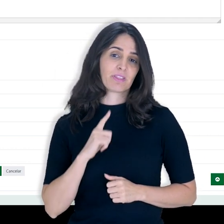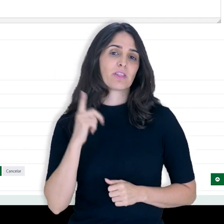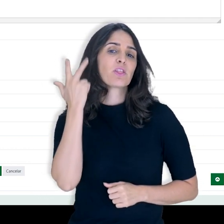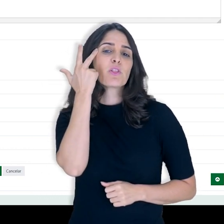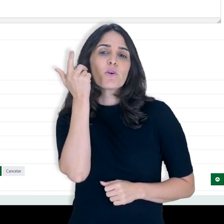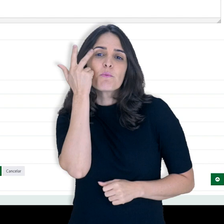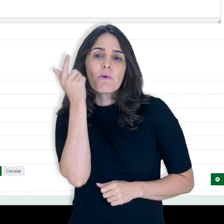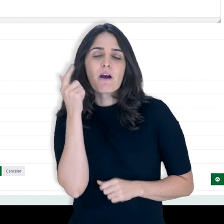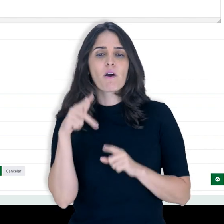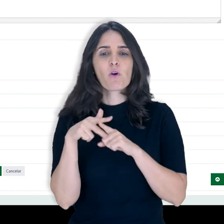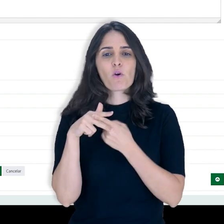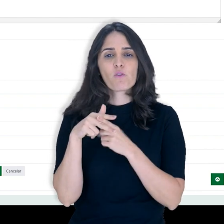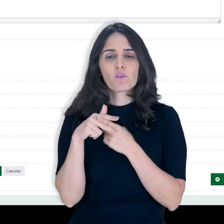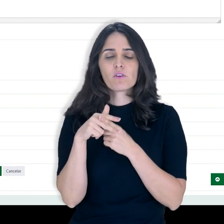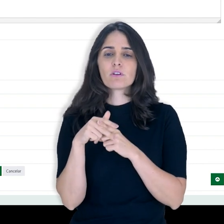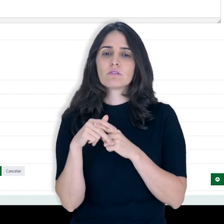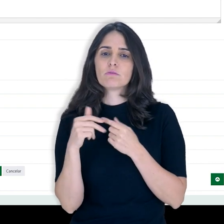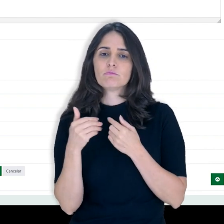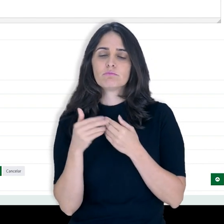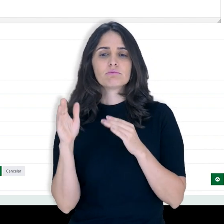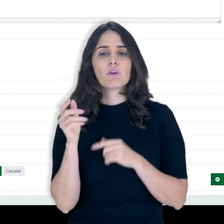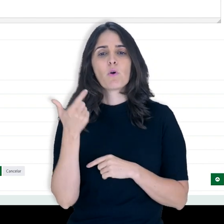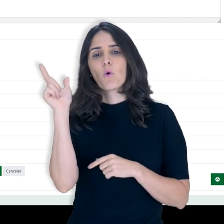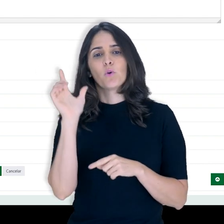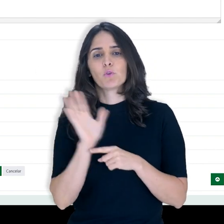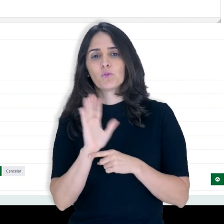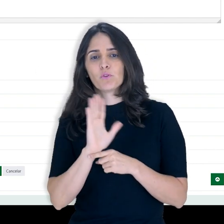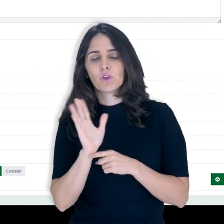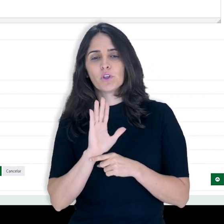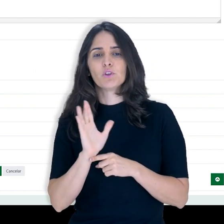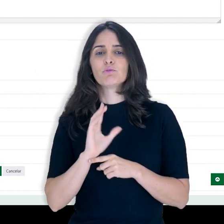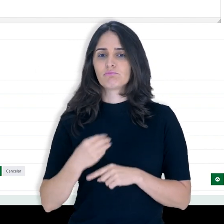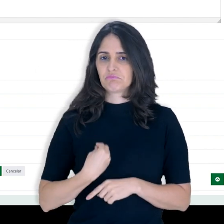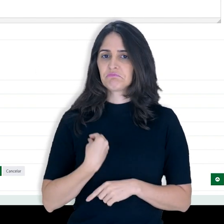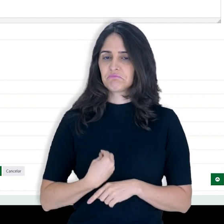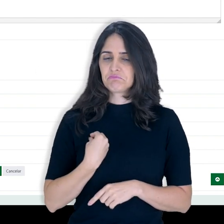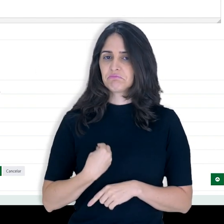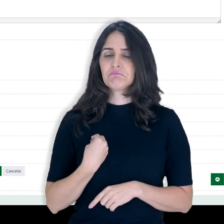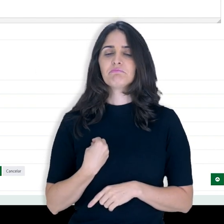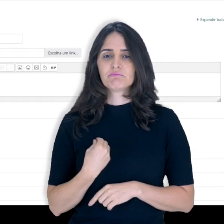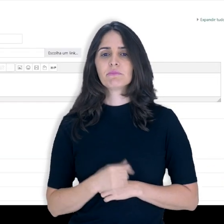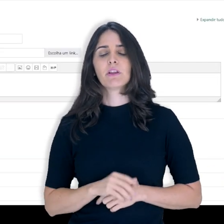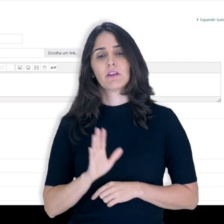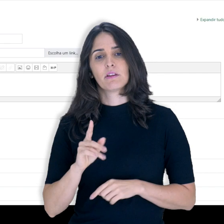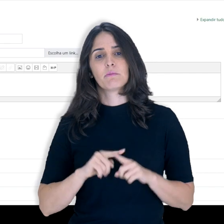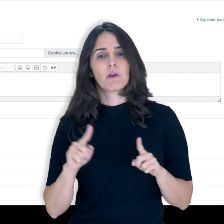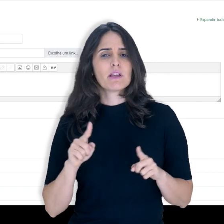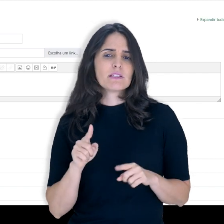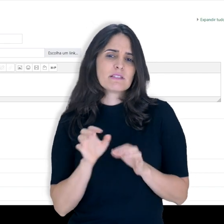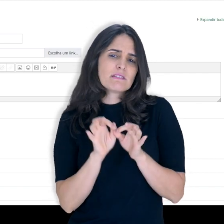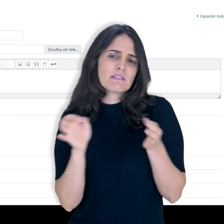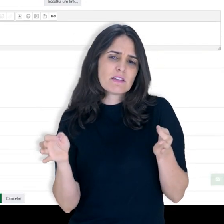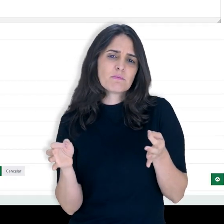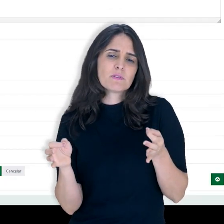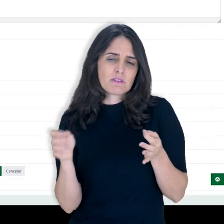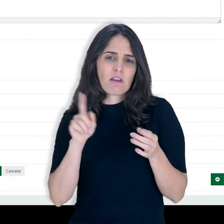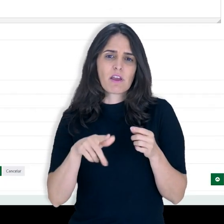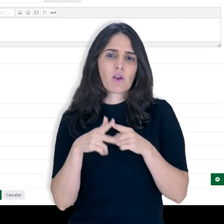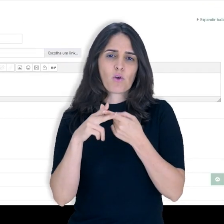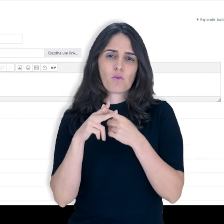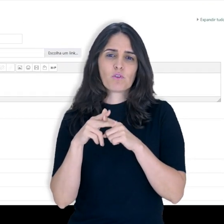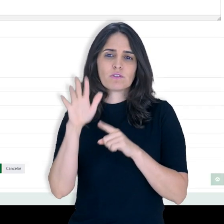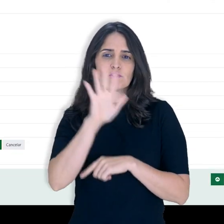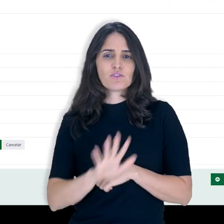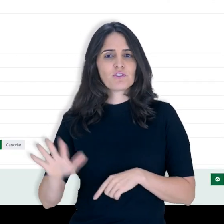comuns aqui, que você pode ver em outros tutoriais de restringir acesso, conclusão de atividades, mas basicamente as configurações